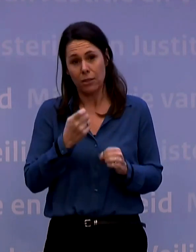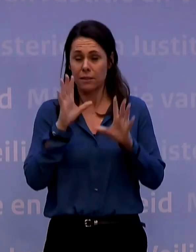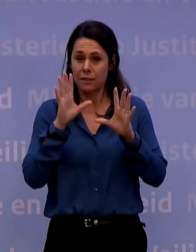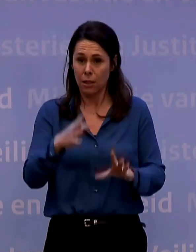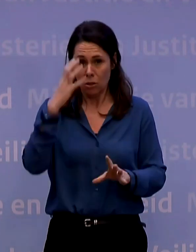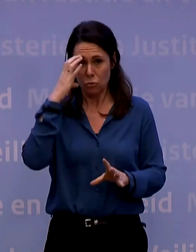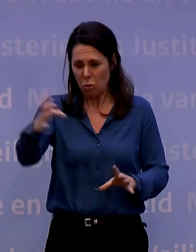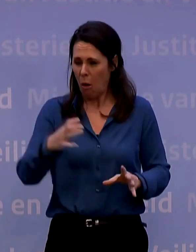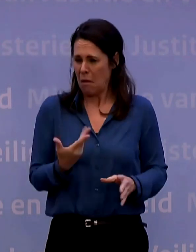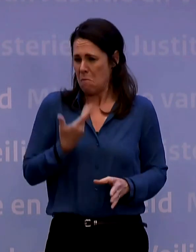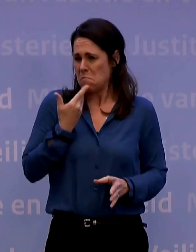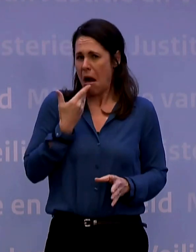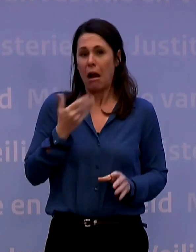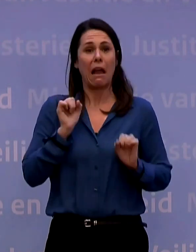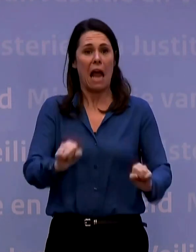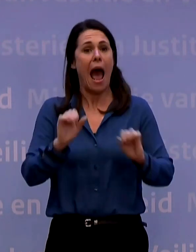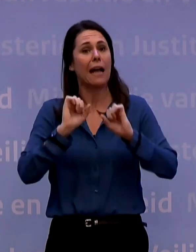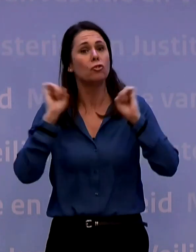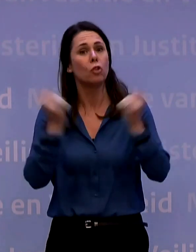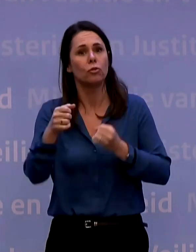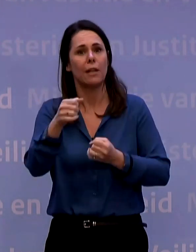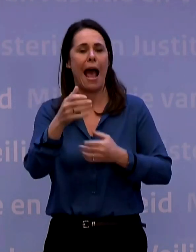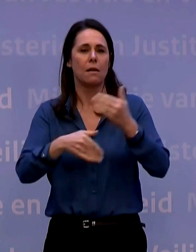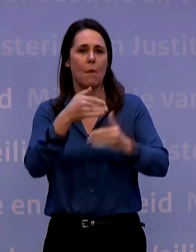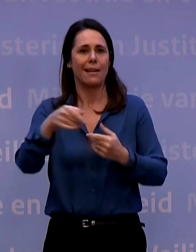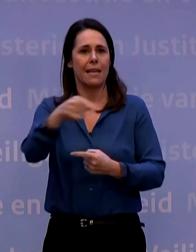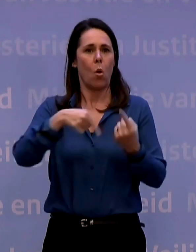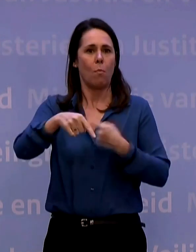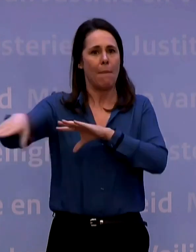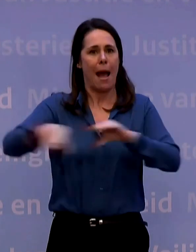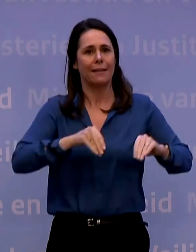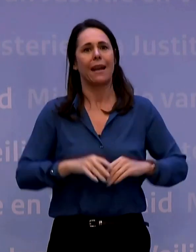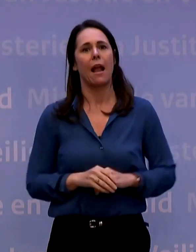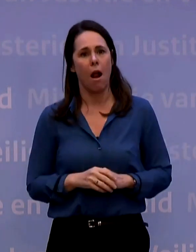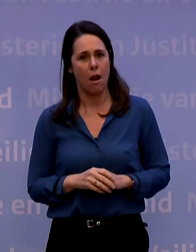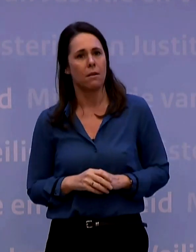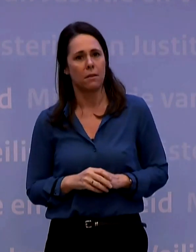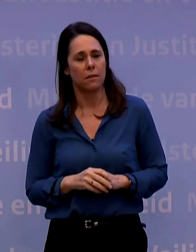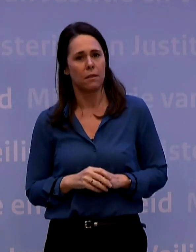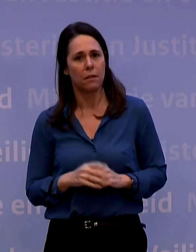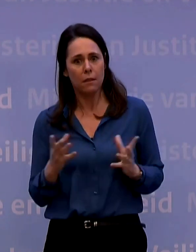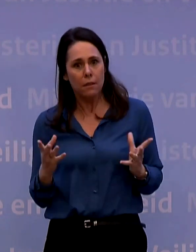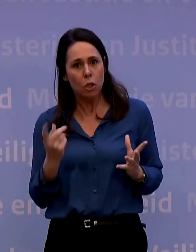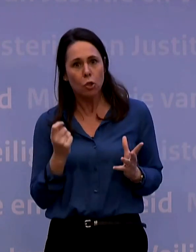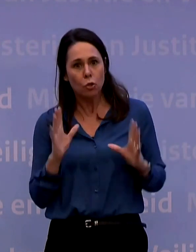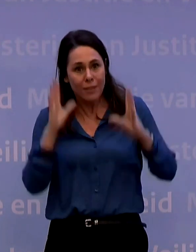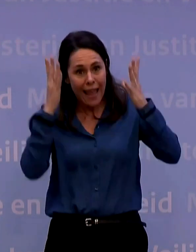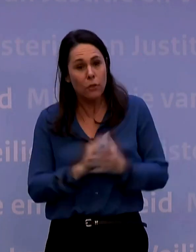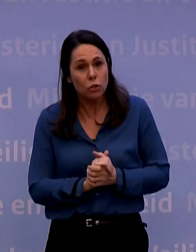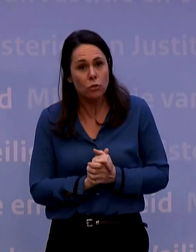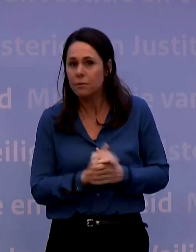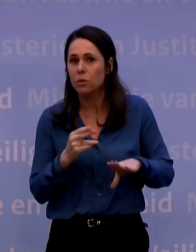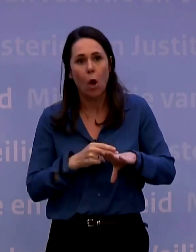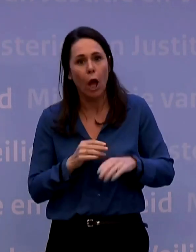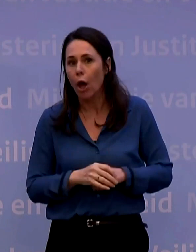laconieke en daarmee asociale manier van omgaan met maatregelen. Dat kost levens, onnodig.